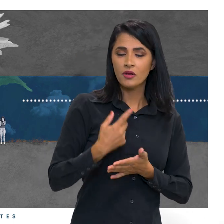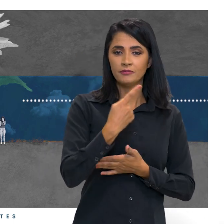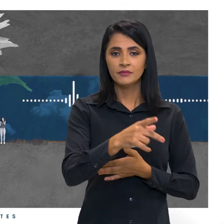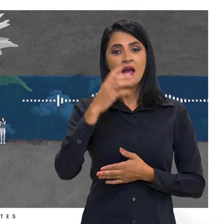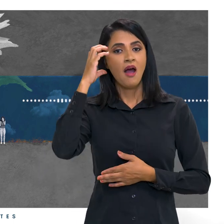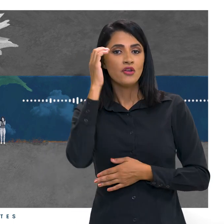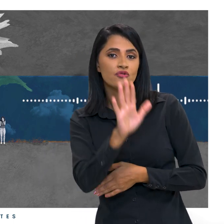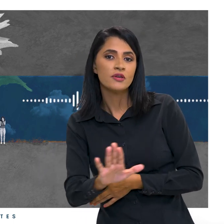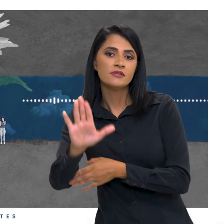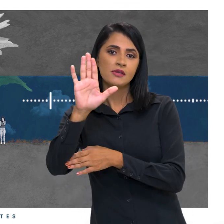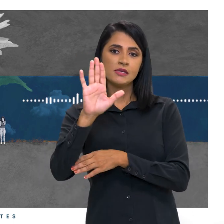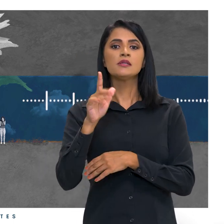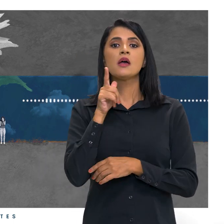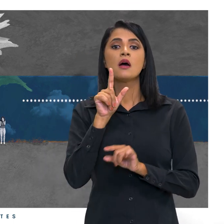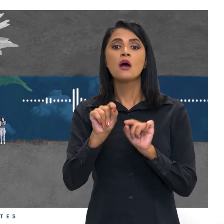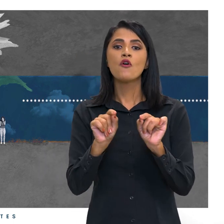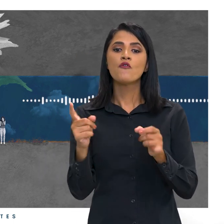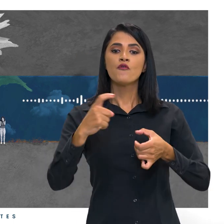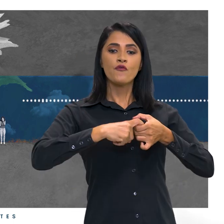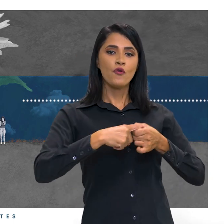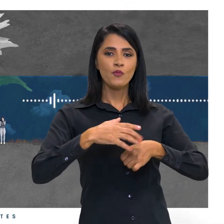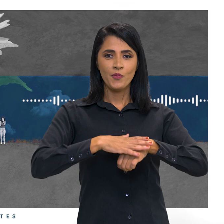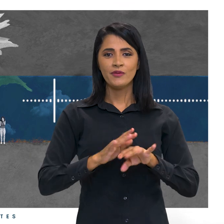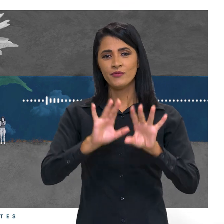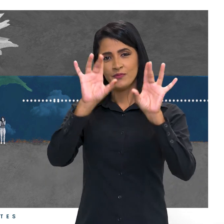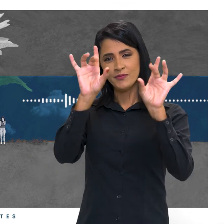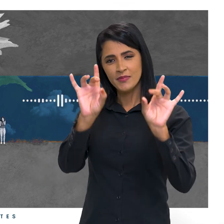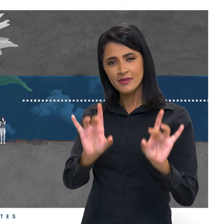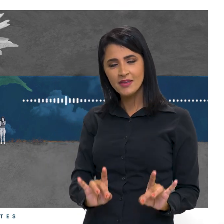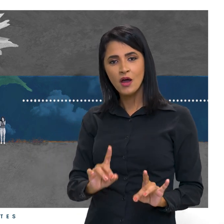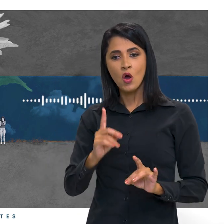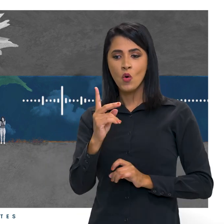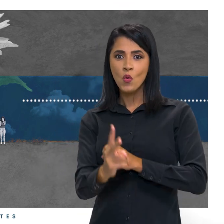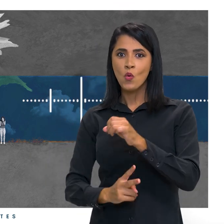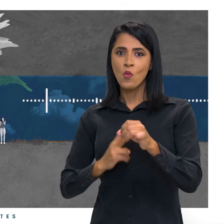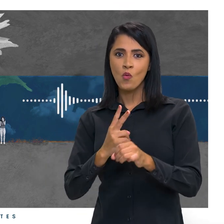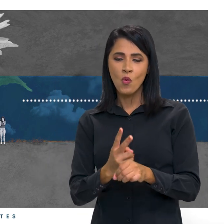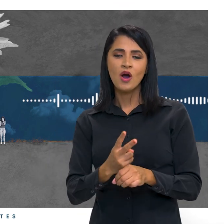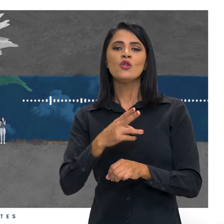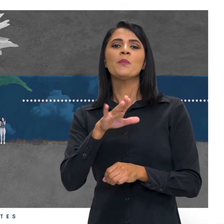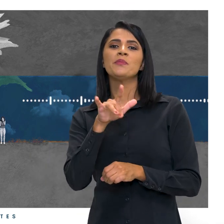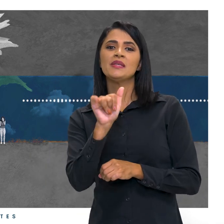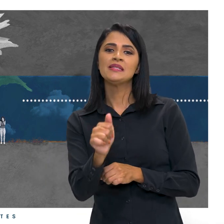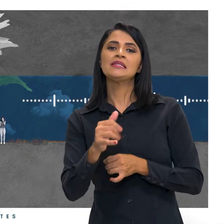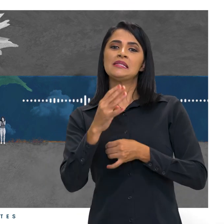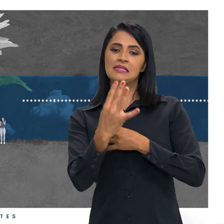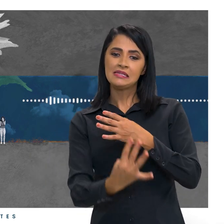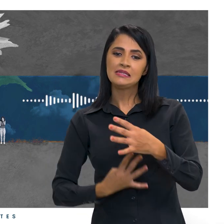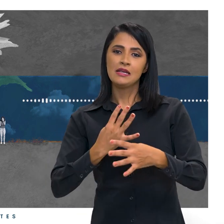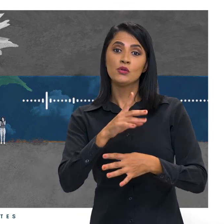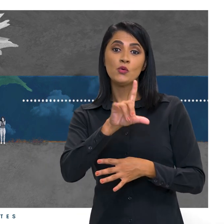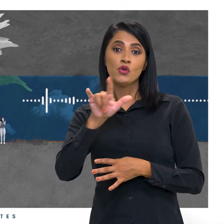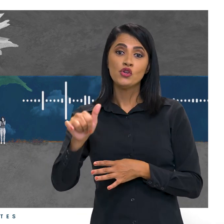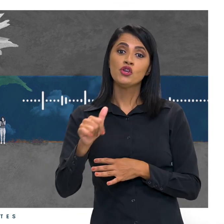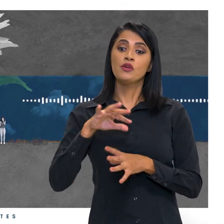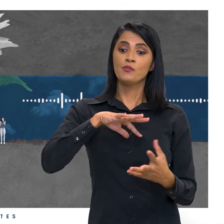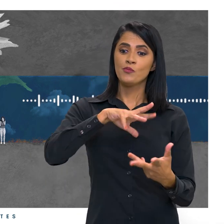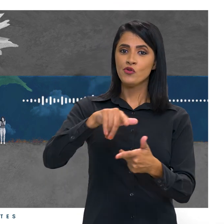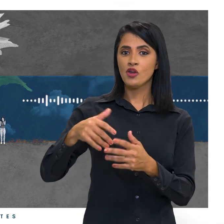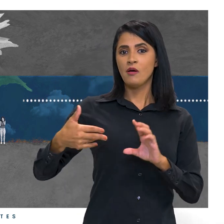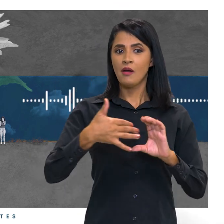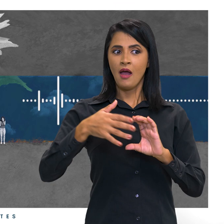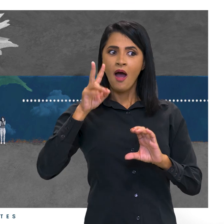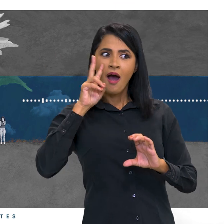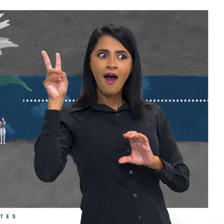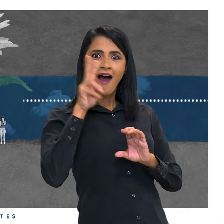Nacional, que volta agora em um momento especial, um ano bissexto, quando o Dia Mundial das Doenças Raras fica visível no